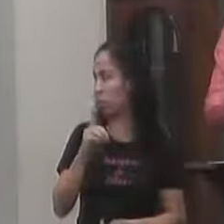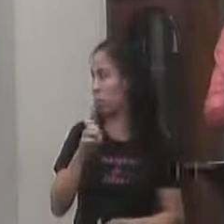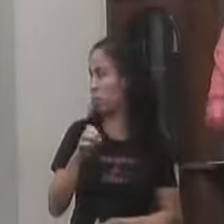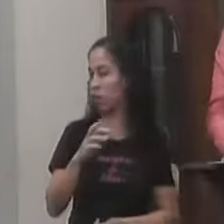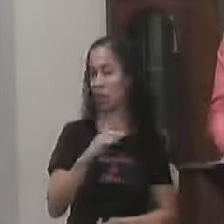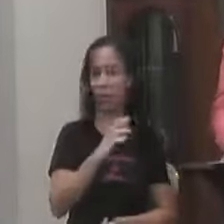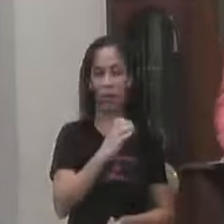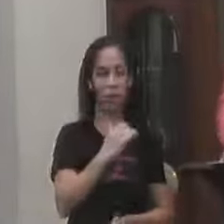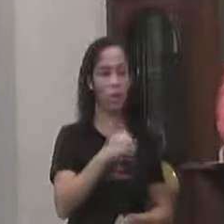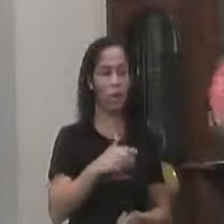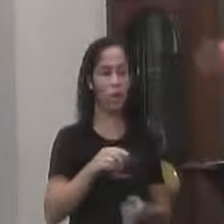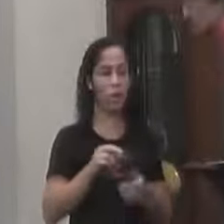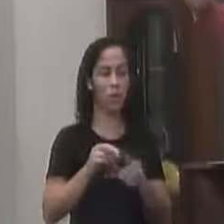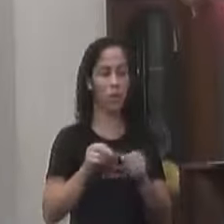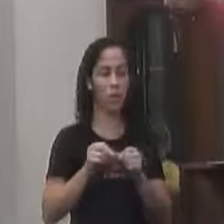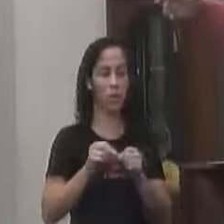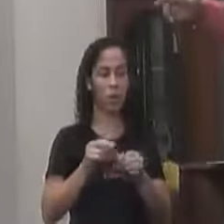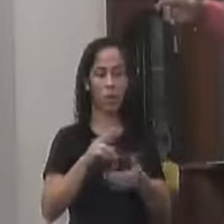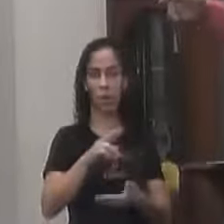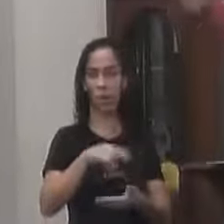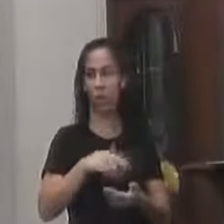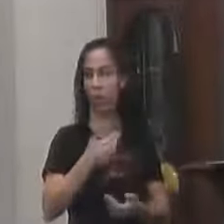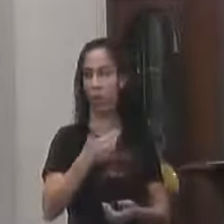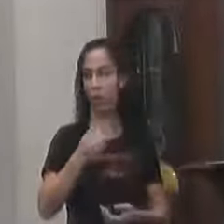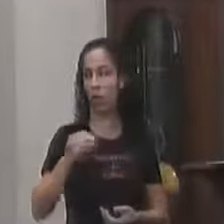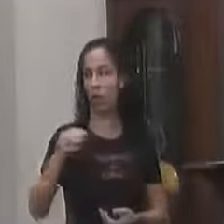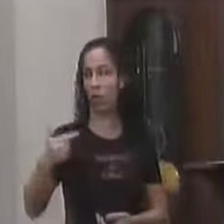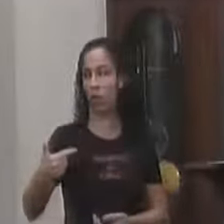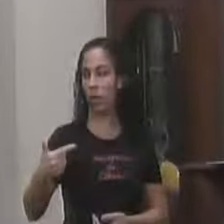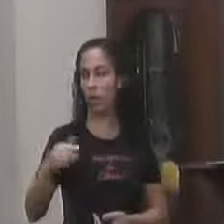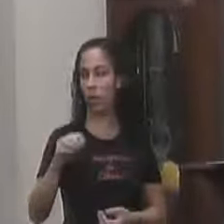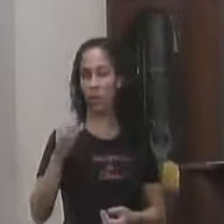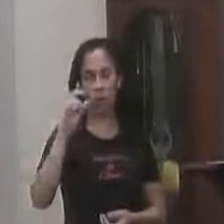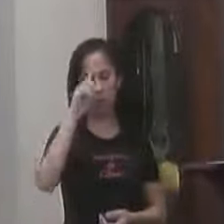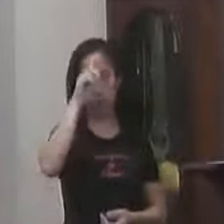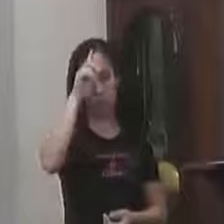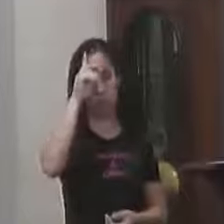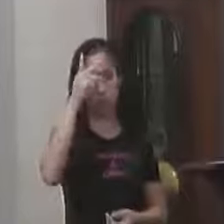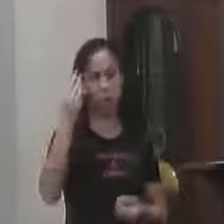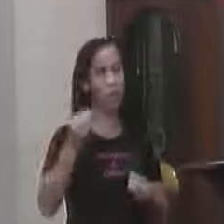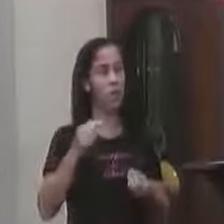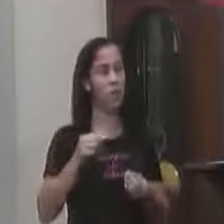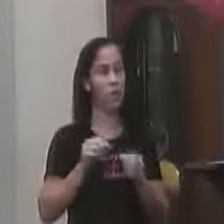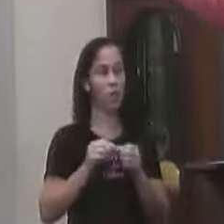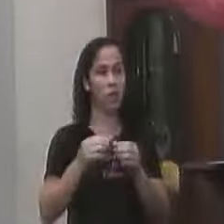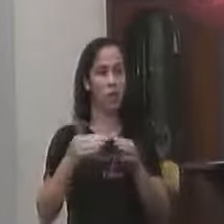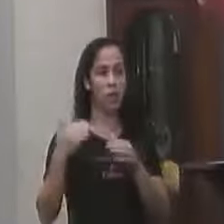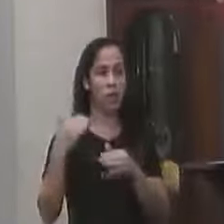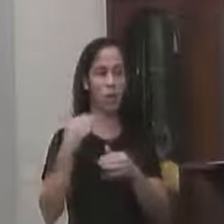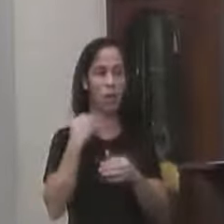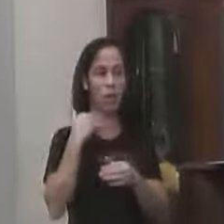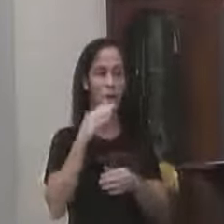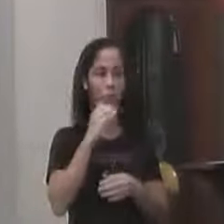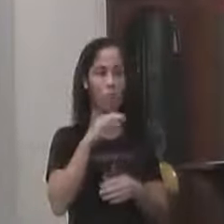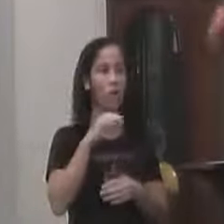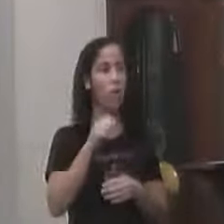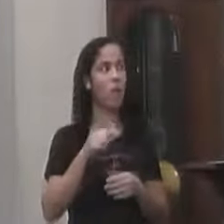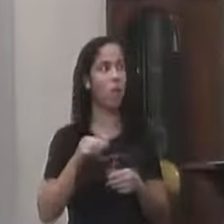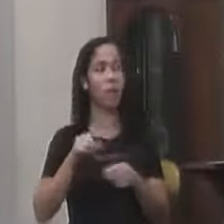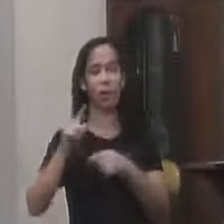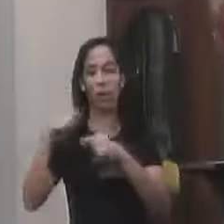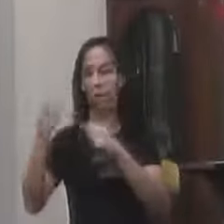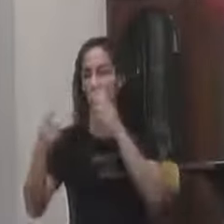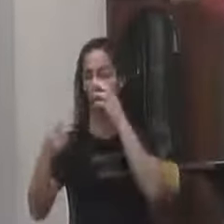requerimento 102 E eu quero parabenizar O vereador Marquinhos Que criou uma solução Criasse uma contra extra E uma fiscalização Para você